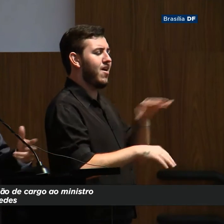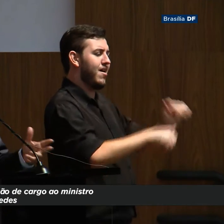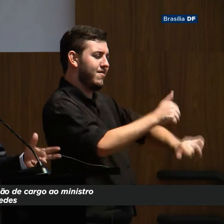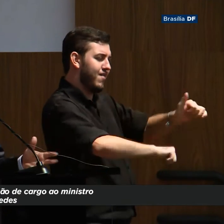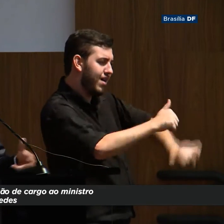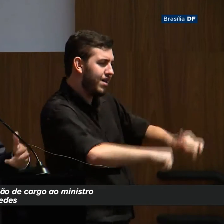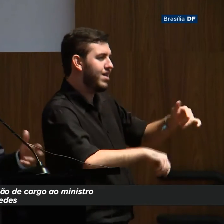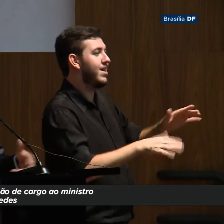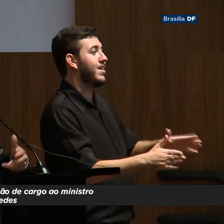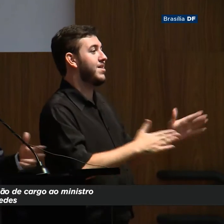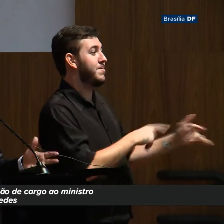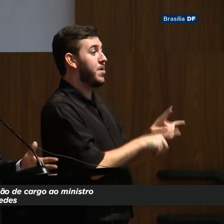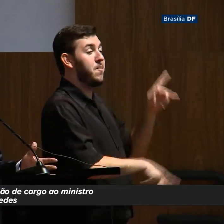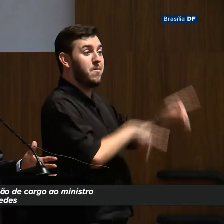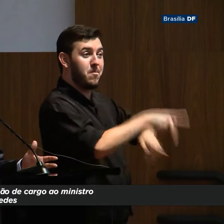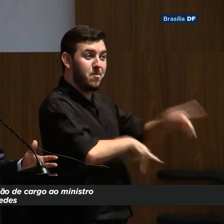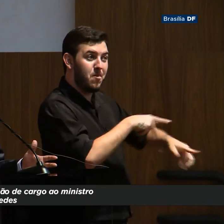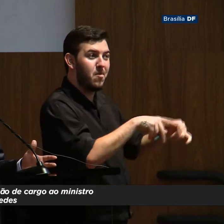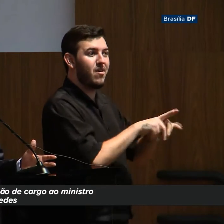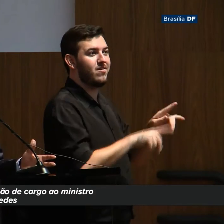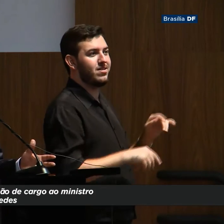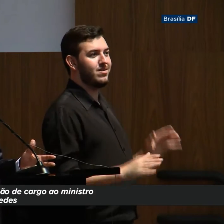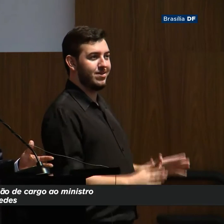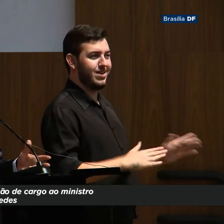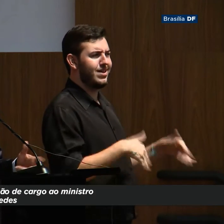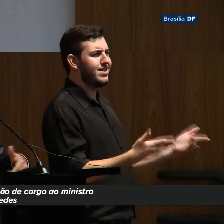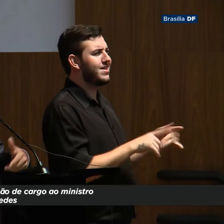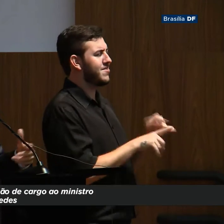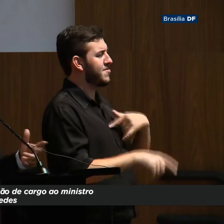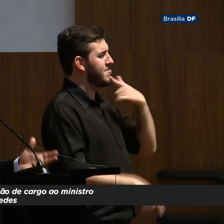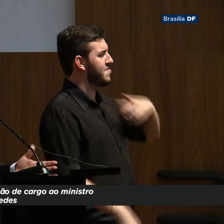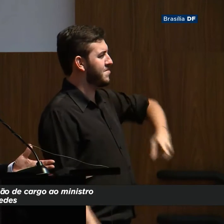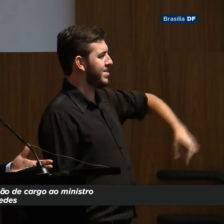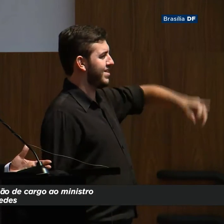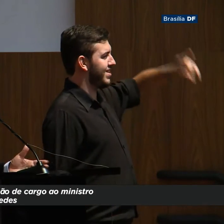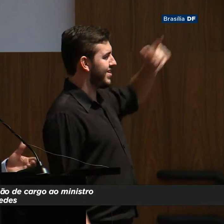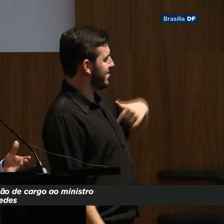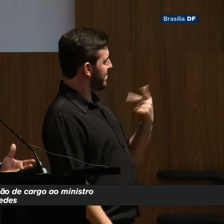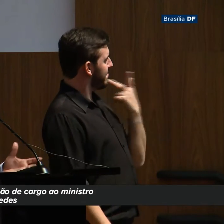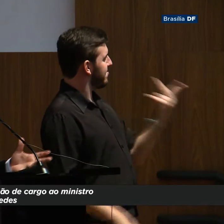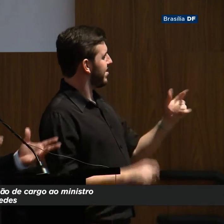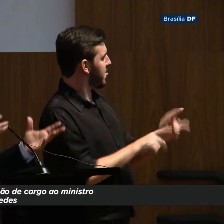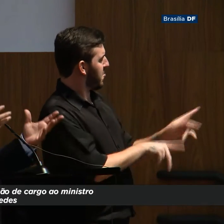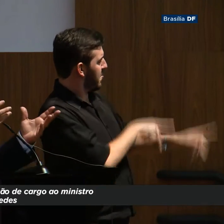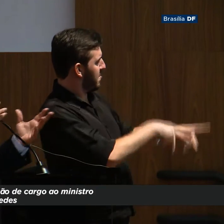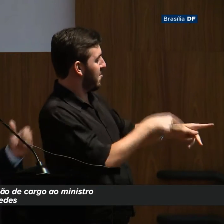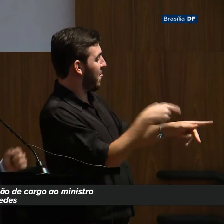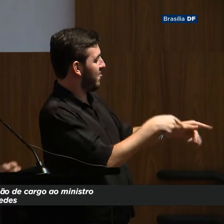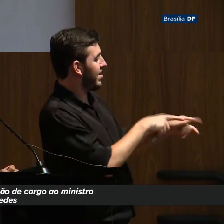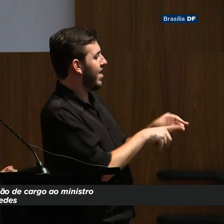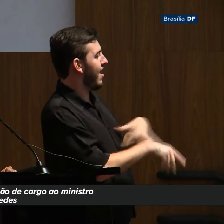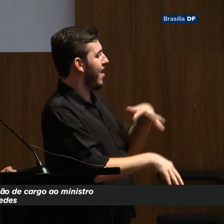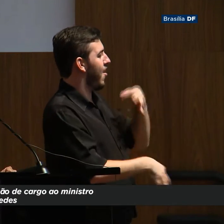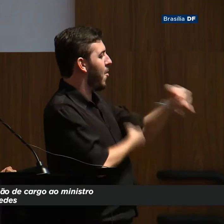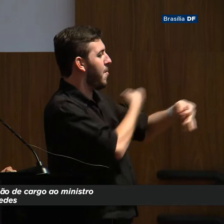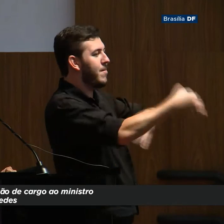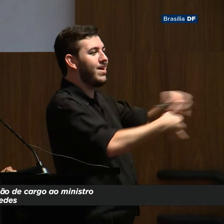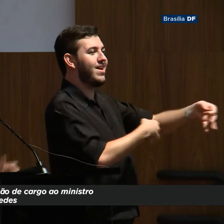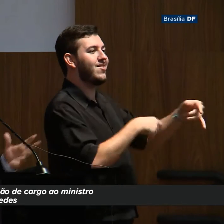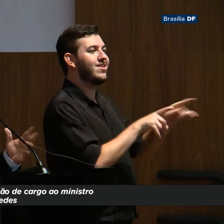foi nesse sentido que uma vez eu me expressei como essa opinião pública sendo levada pela imprensa